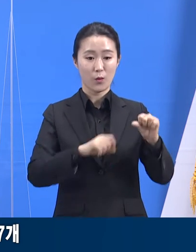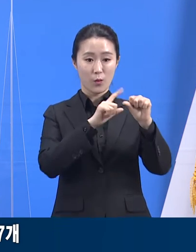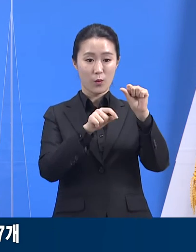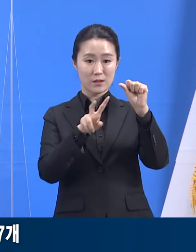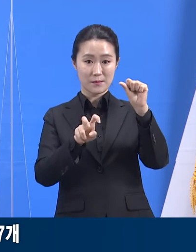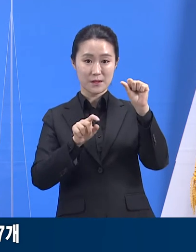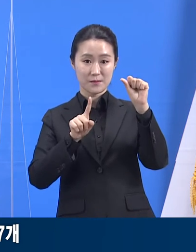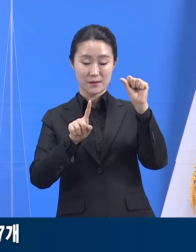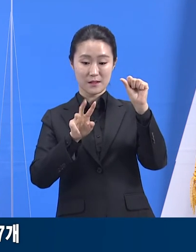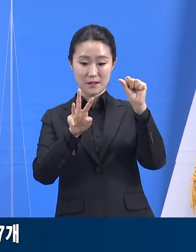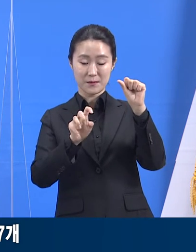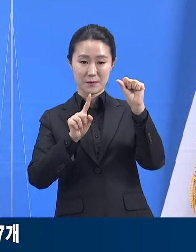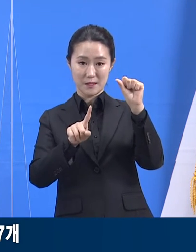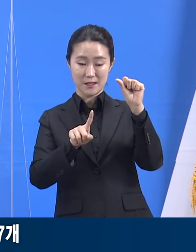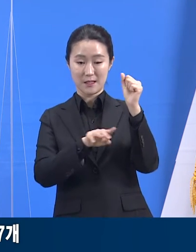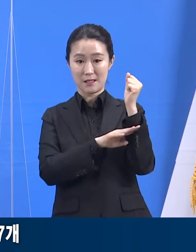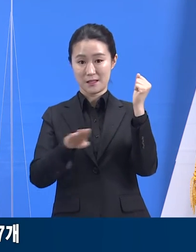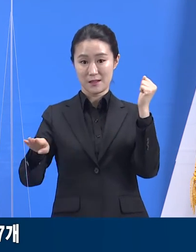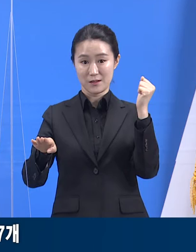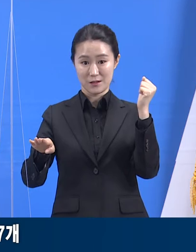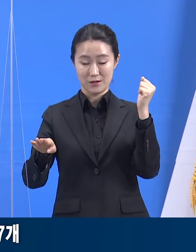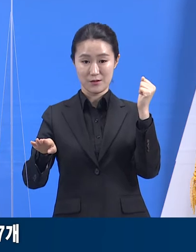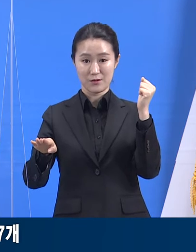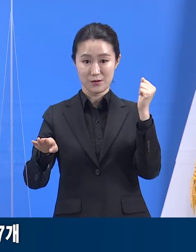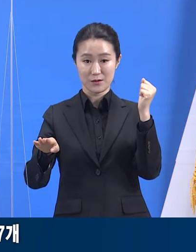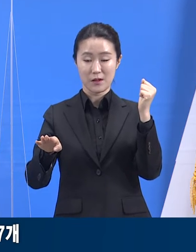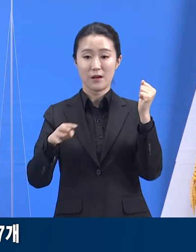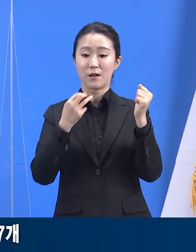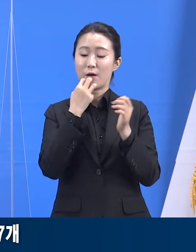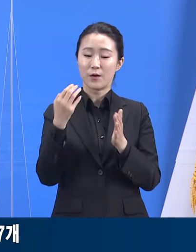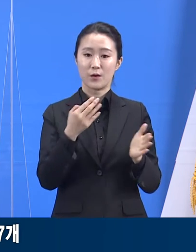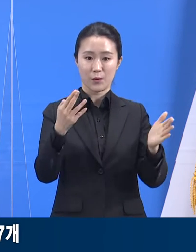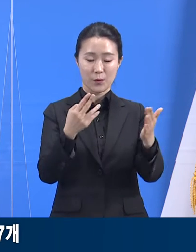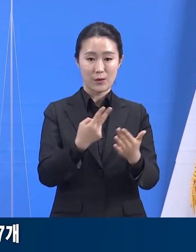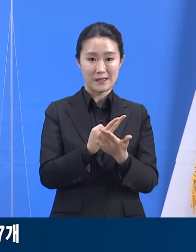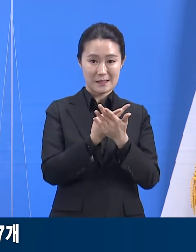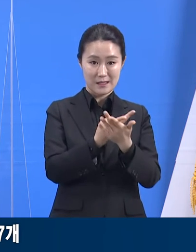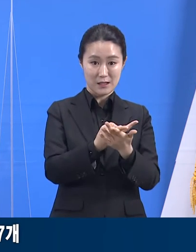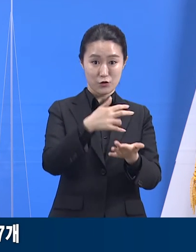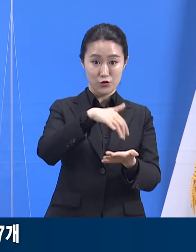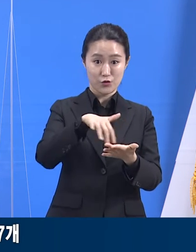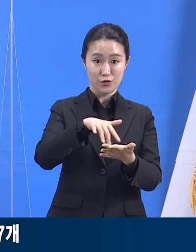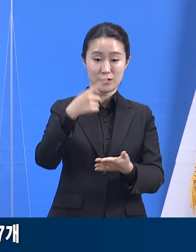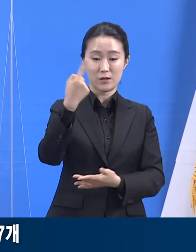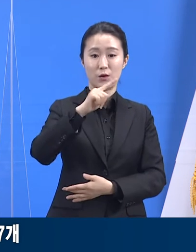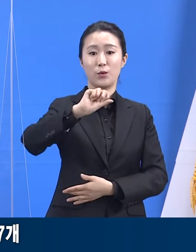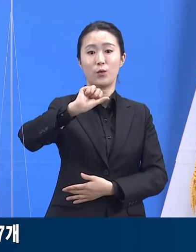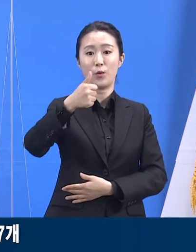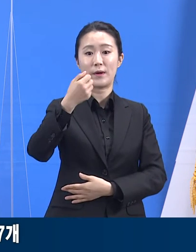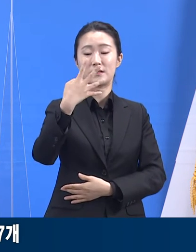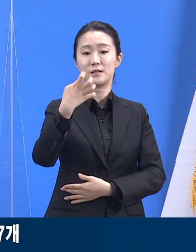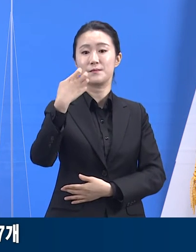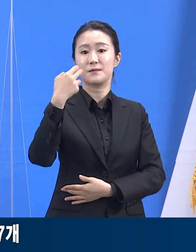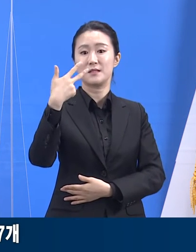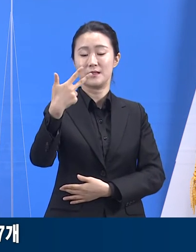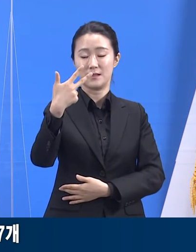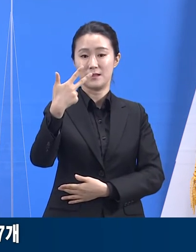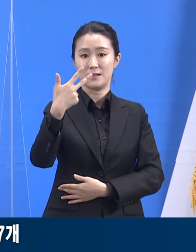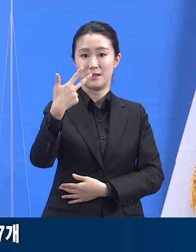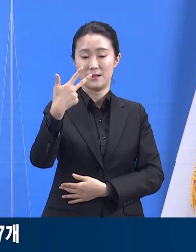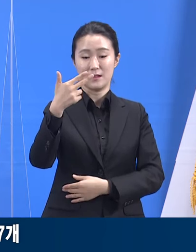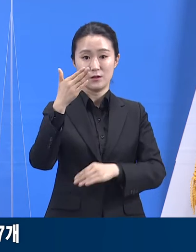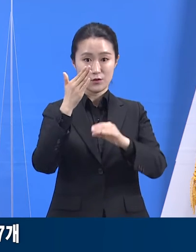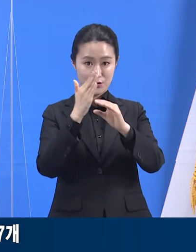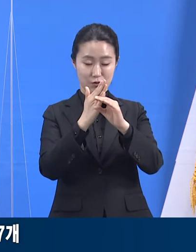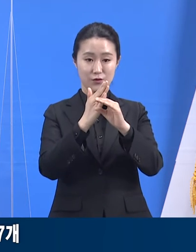일반과 중증 환자 병상을 합한 도내 의료기관 확보 병상은 총 1,547개입니다. 현재